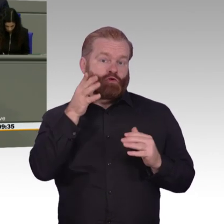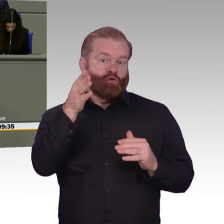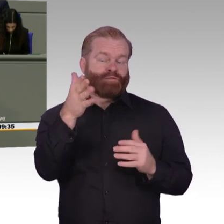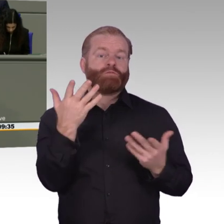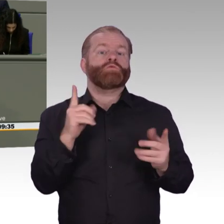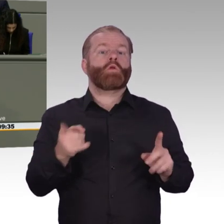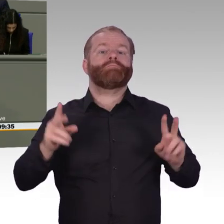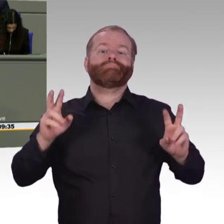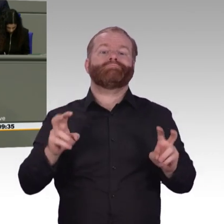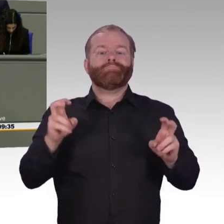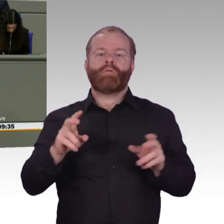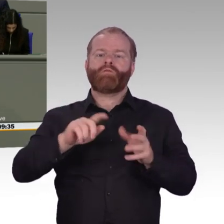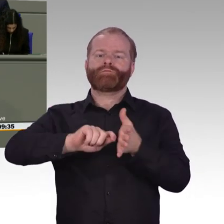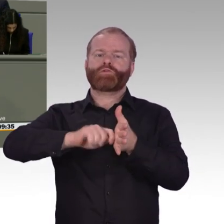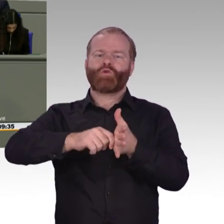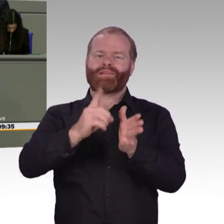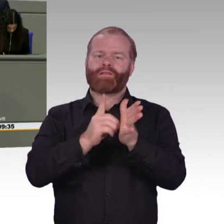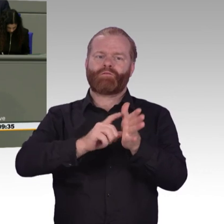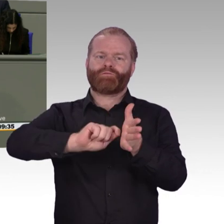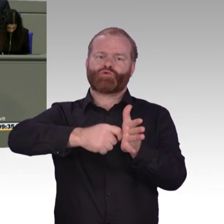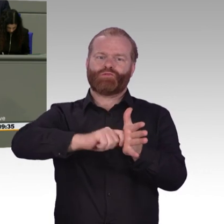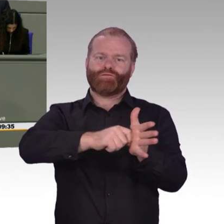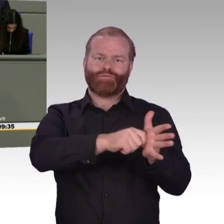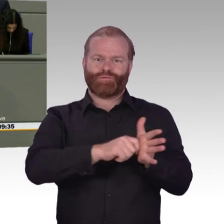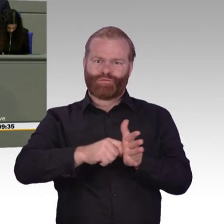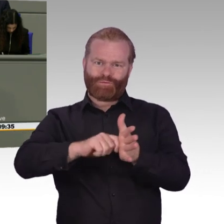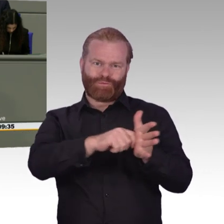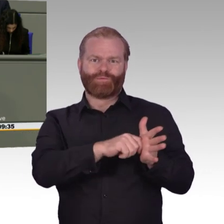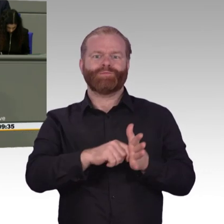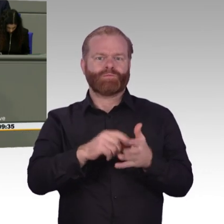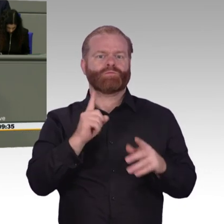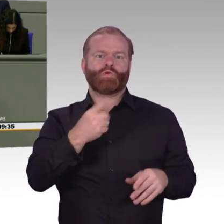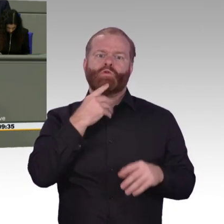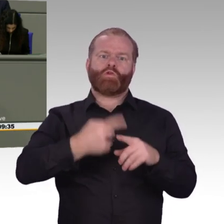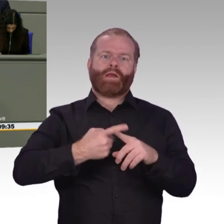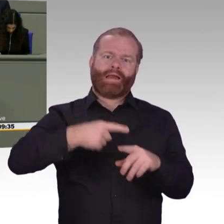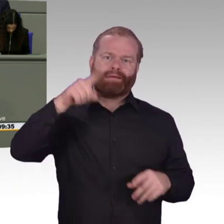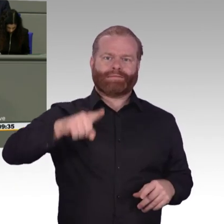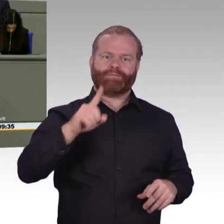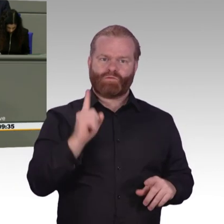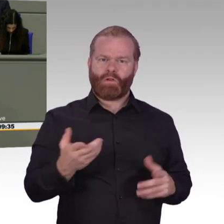da ist diese Legislatur schon rum. Was passiert denn in dieser Legislatur? Was passiert denn jetzt? Wie kommt der ländliche Raum ans Netz?